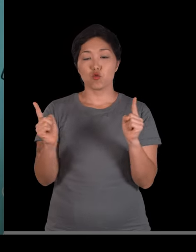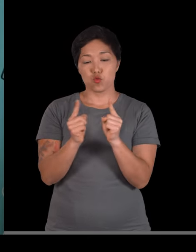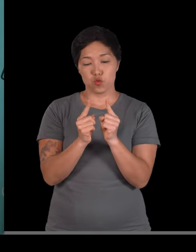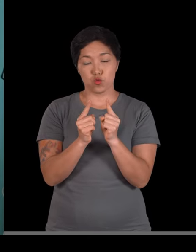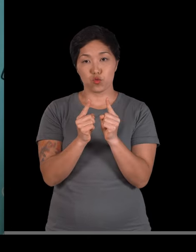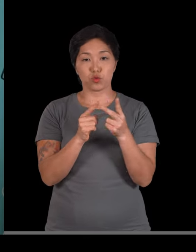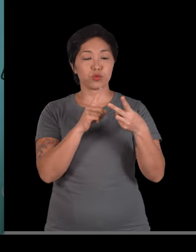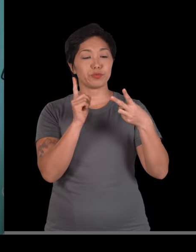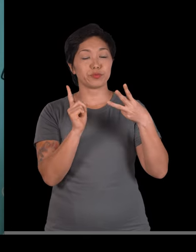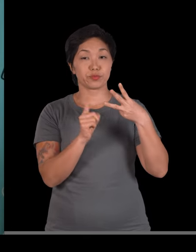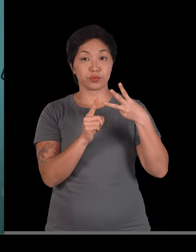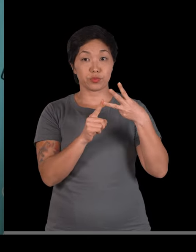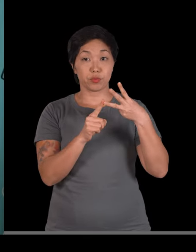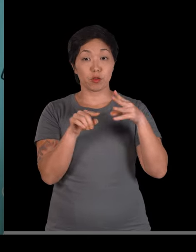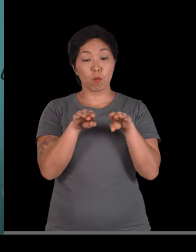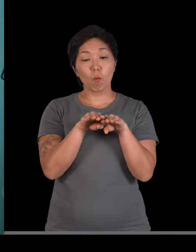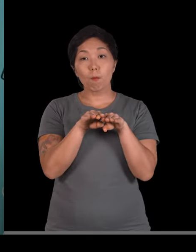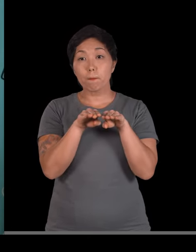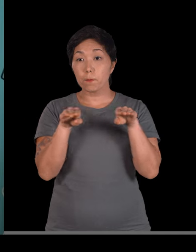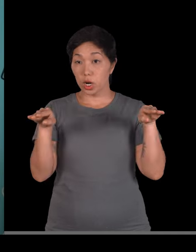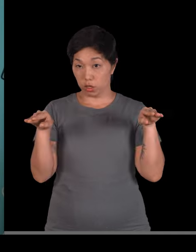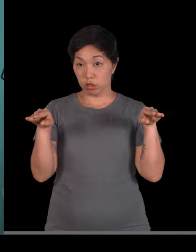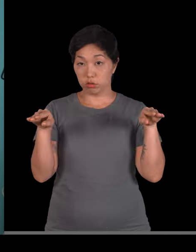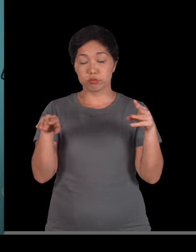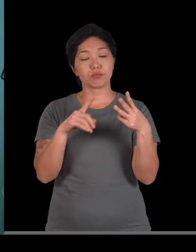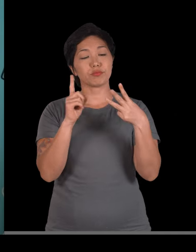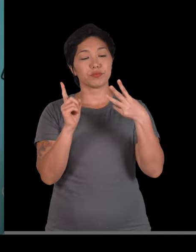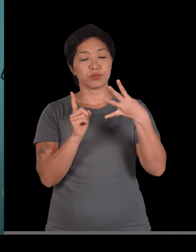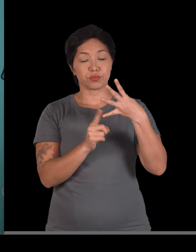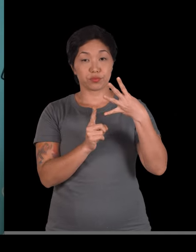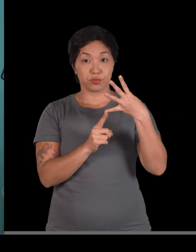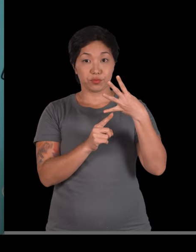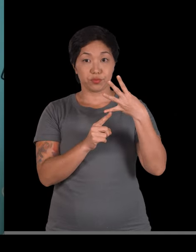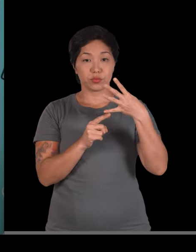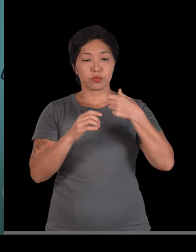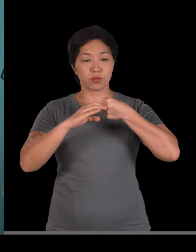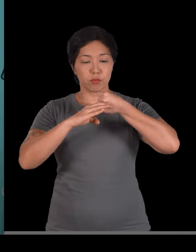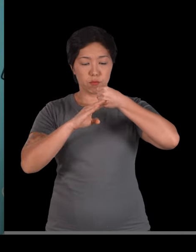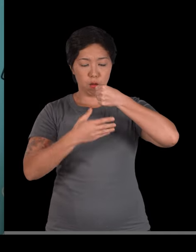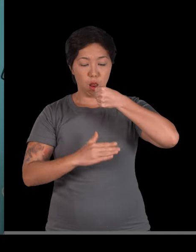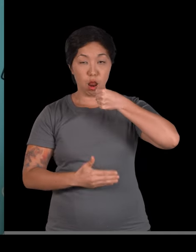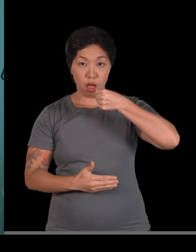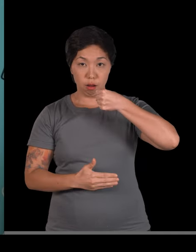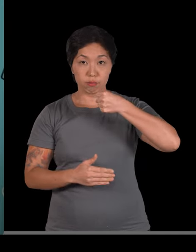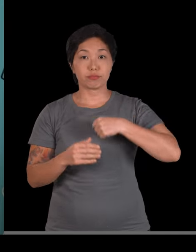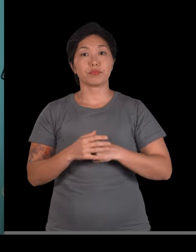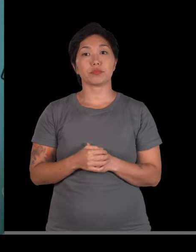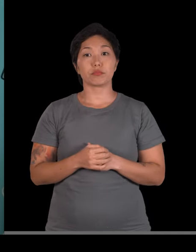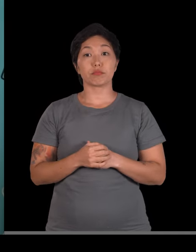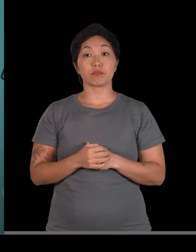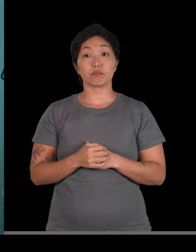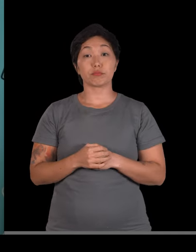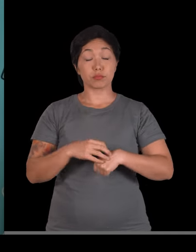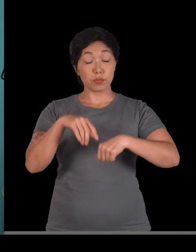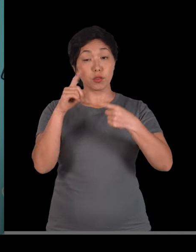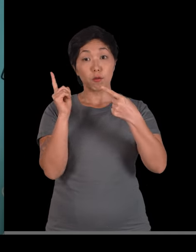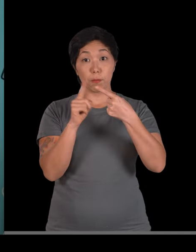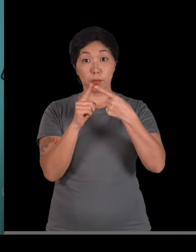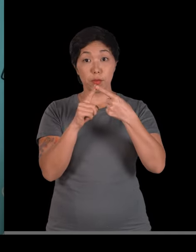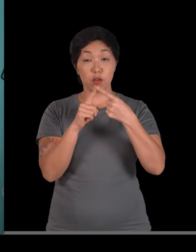curtos, ossos planos ou laminares, e os ossos irregulares. Quando eu falo de ossos longos, estamos falando de